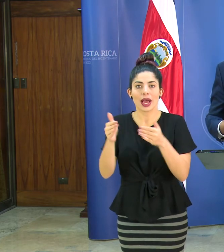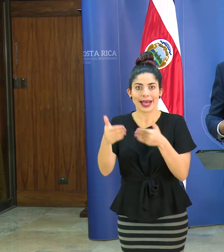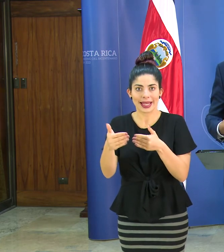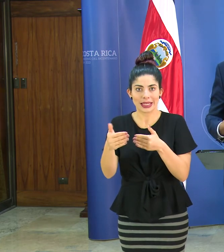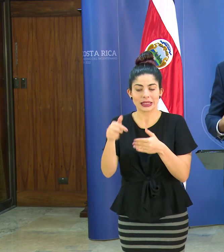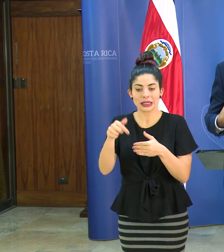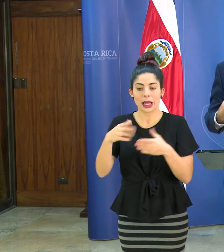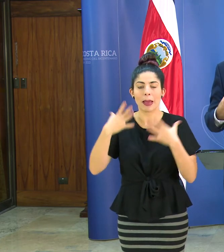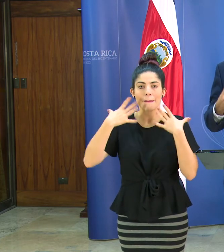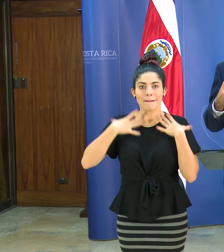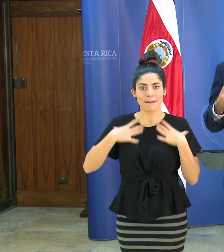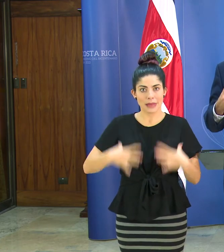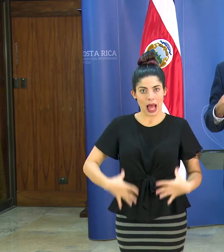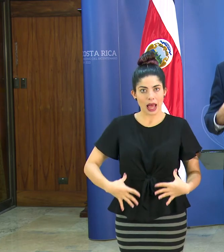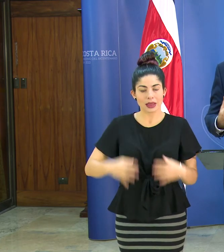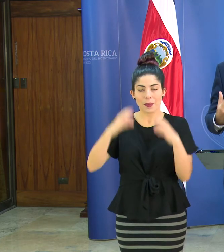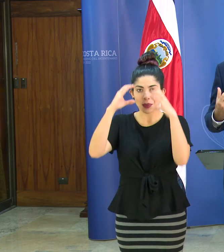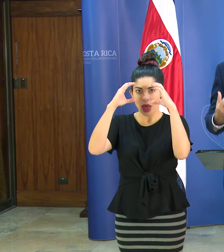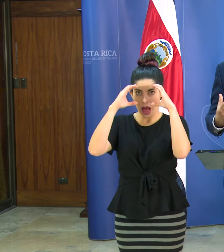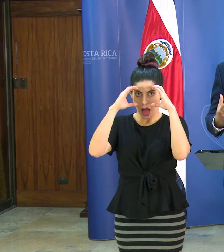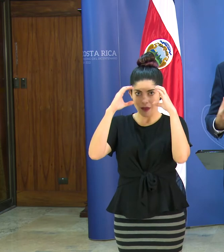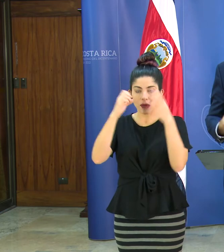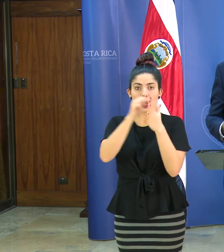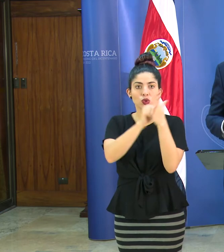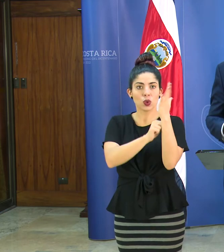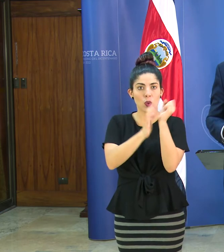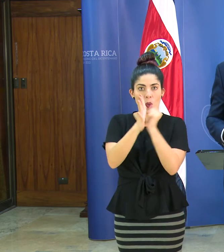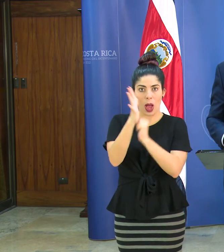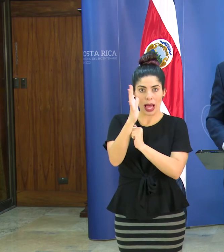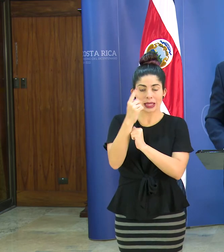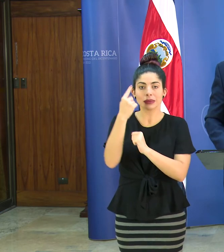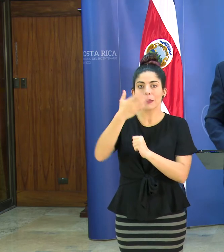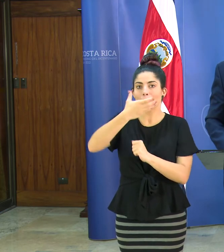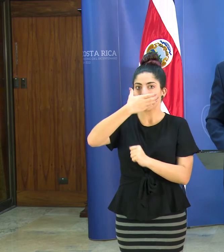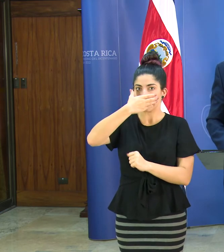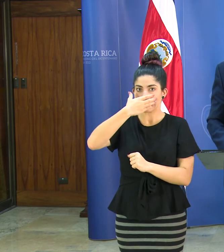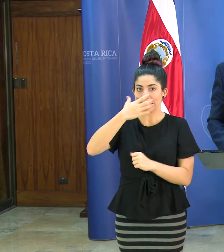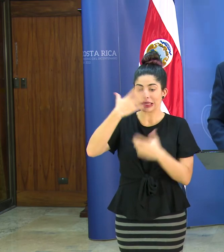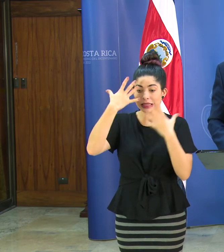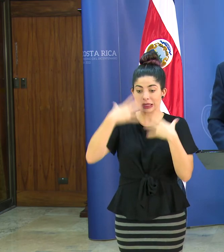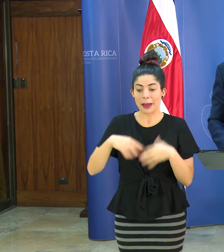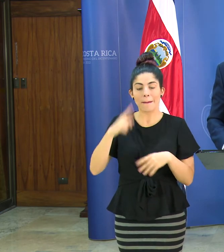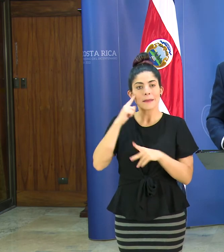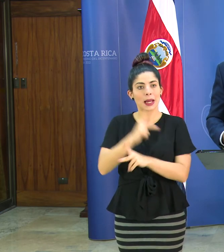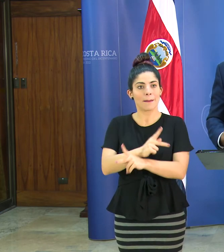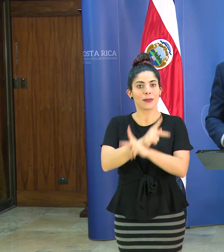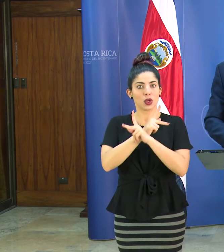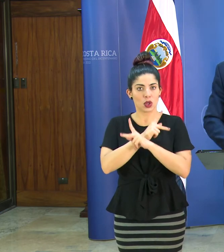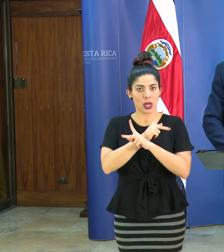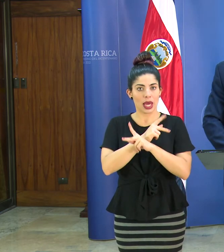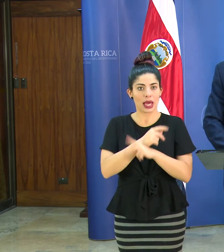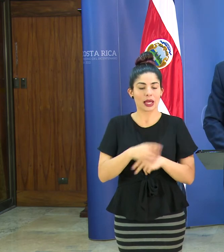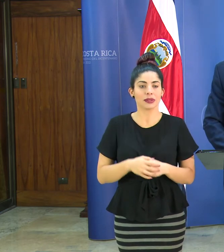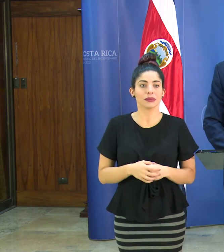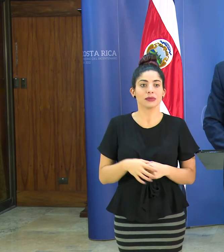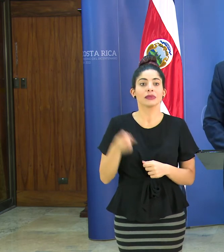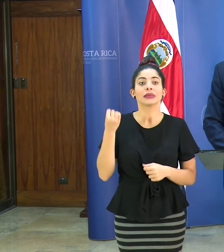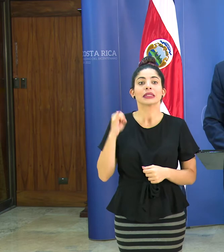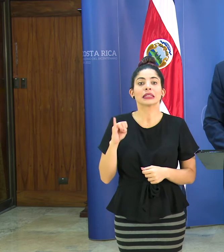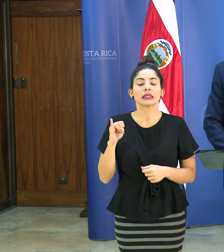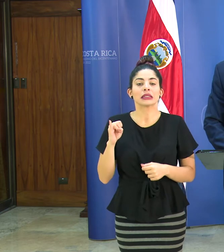incluyen la bata las gafas los guantes y las mascarillas para poder protegerse en caso de